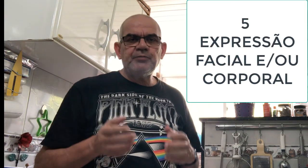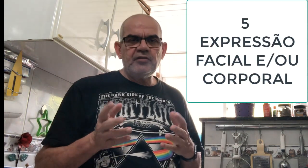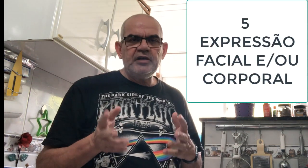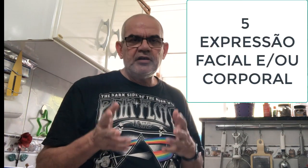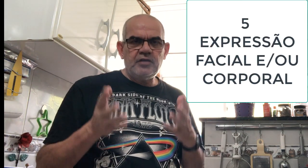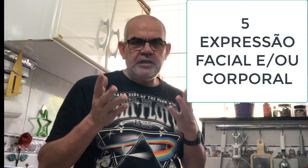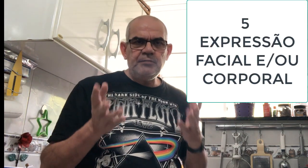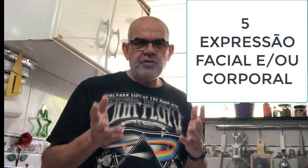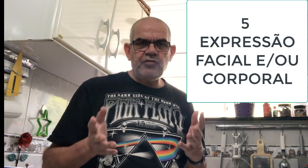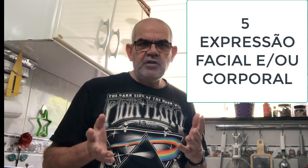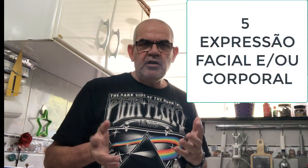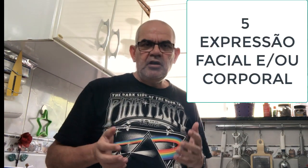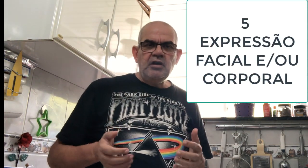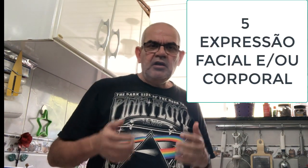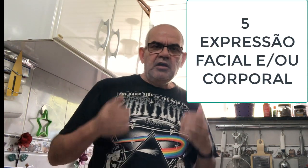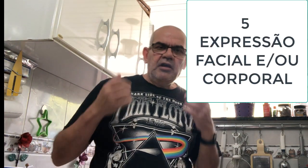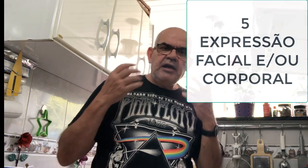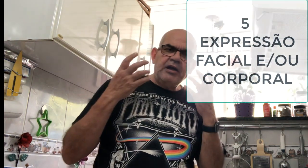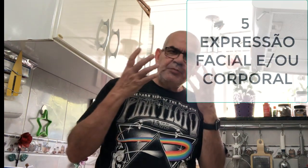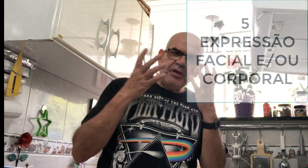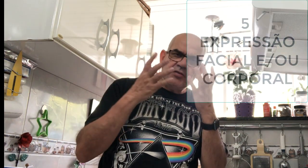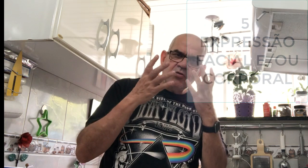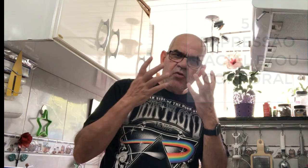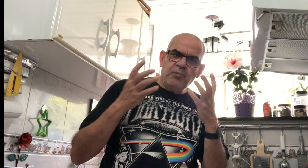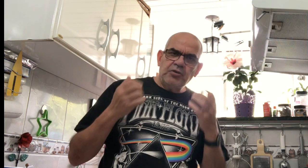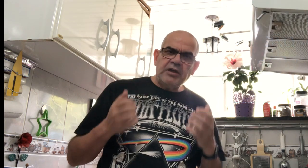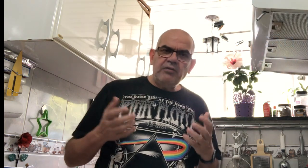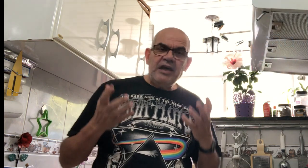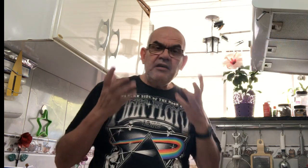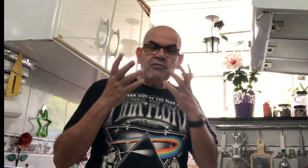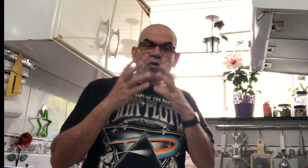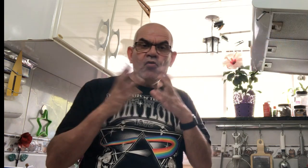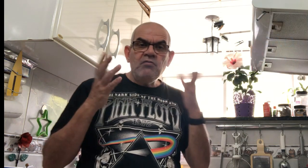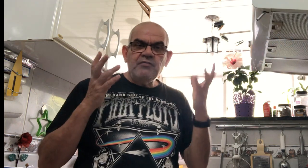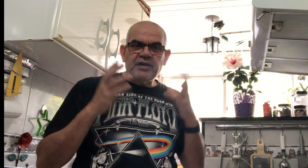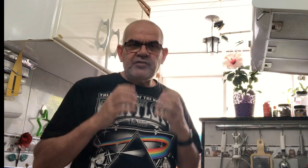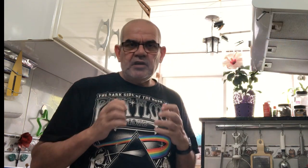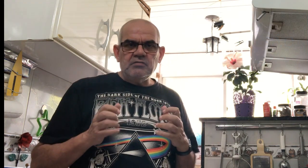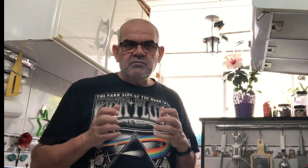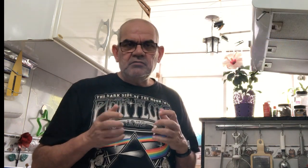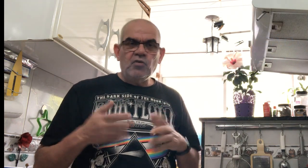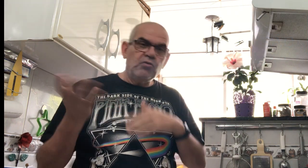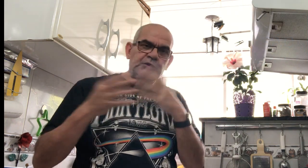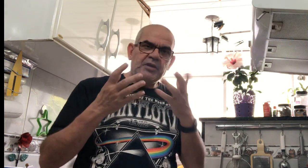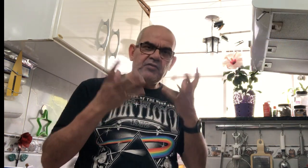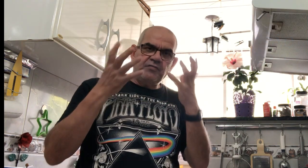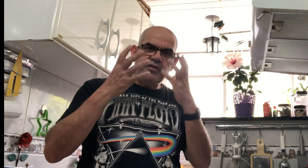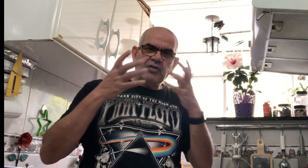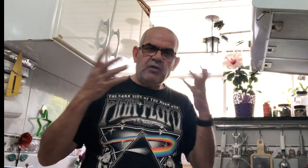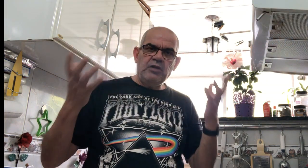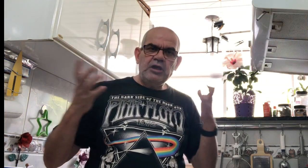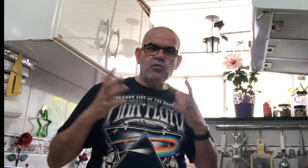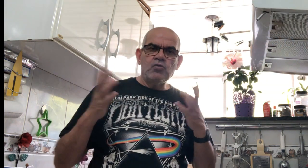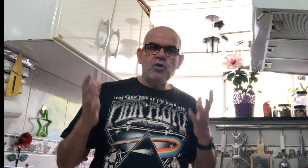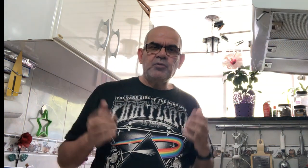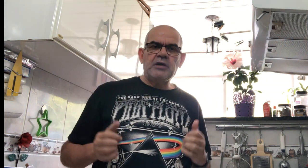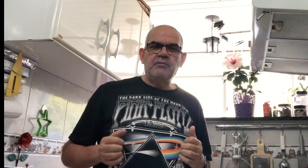brasileira, da libras, é a expressão corporal e ou facial. Ou expressão facial e ou corporal.